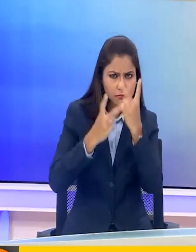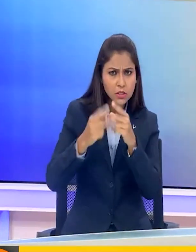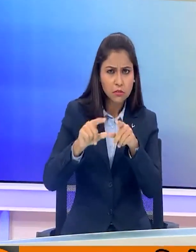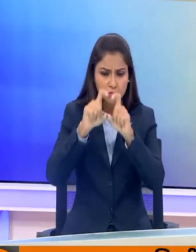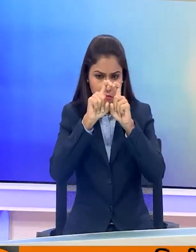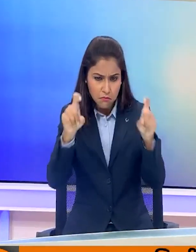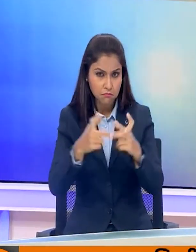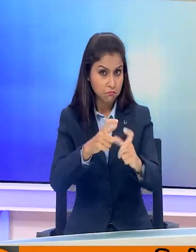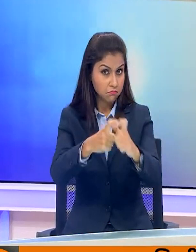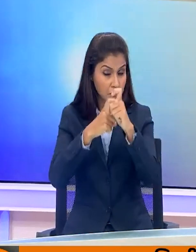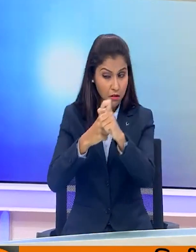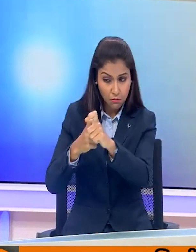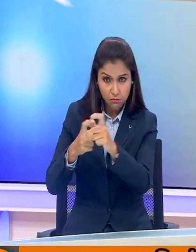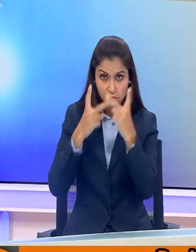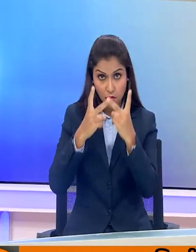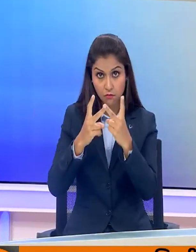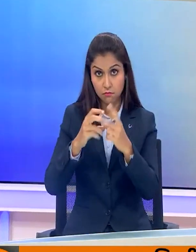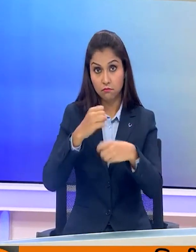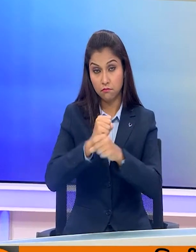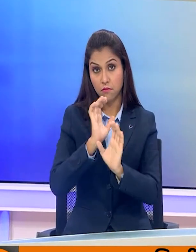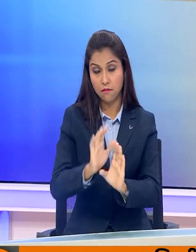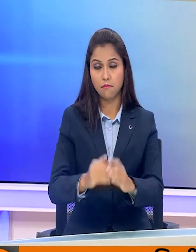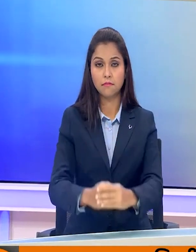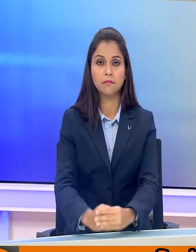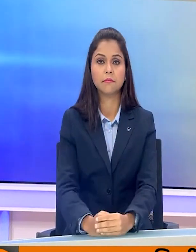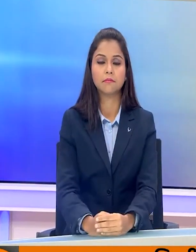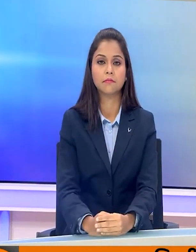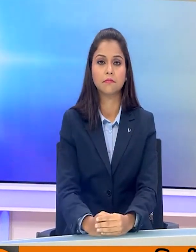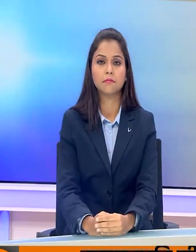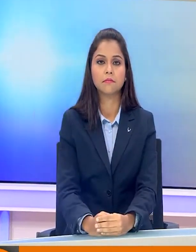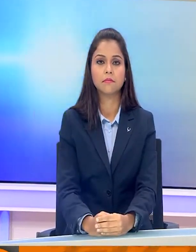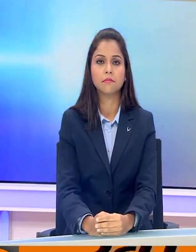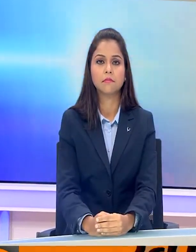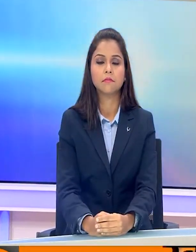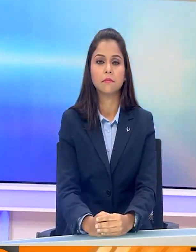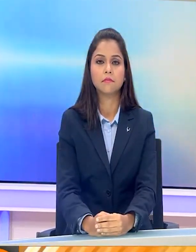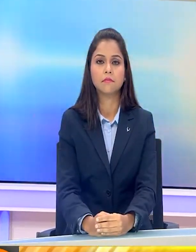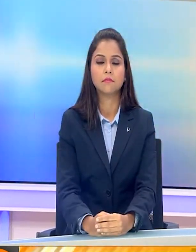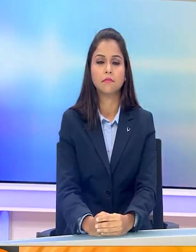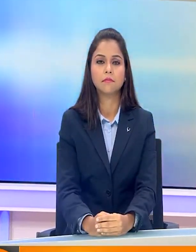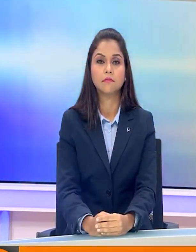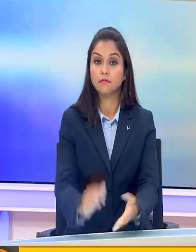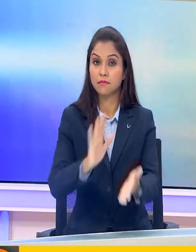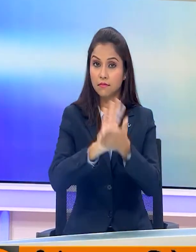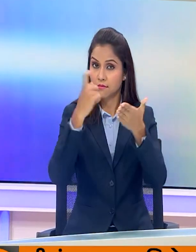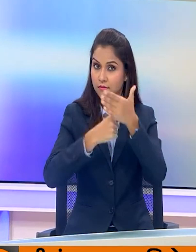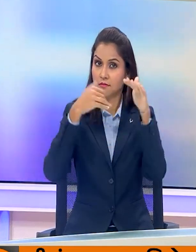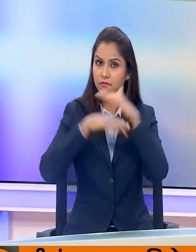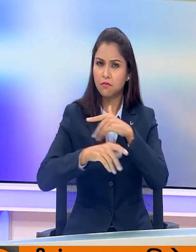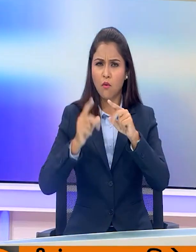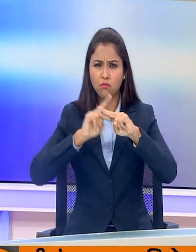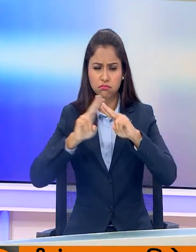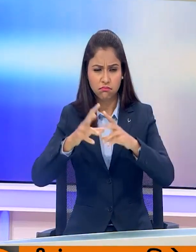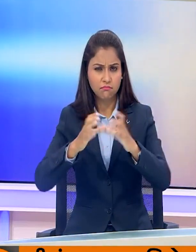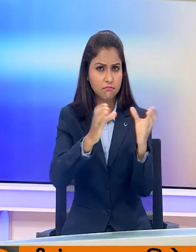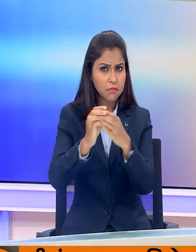सुरक्षा के कड़े बंदोबस्त किये गए हैं। हर्याणा के चुनावी घमासान